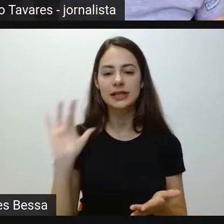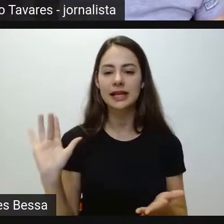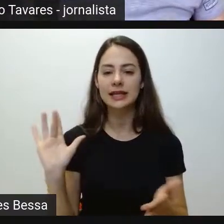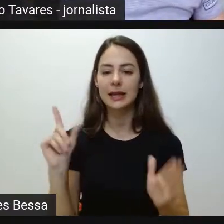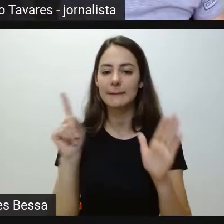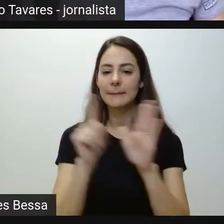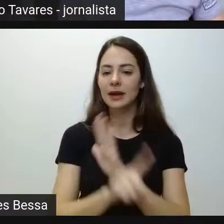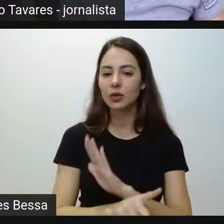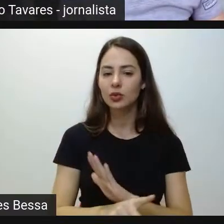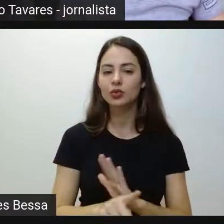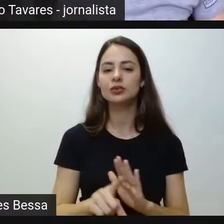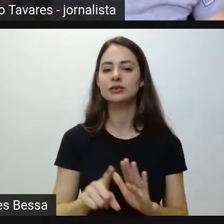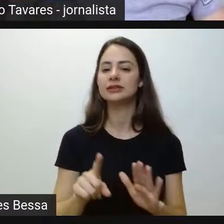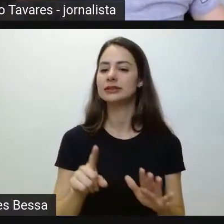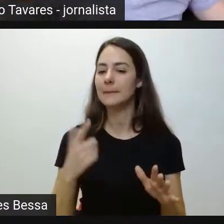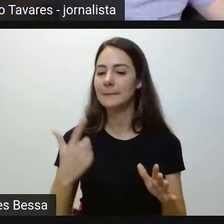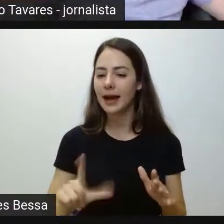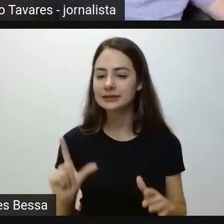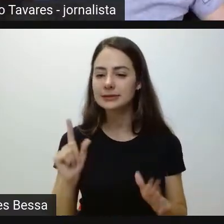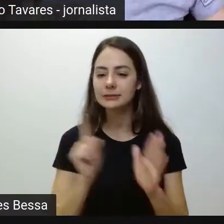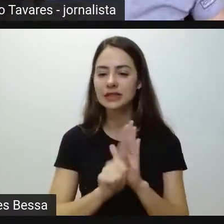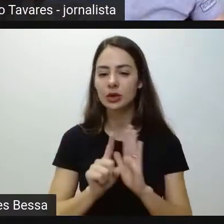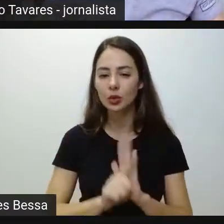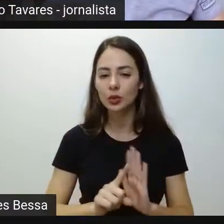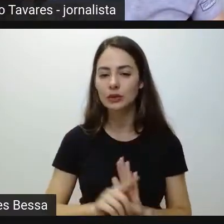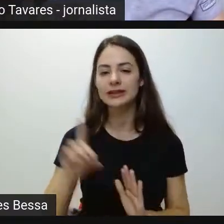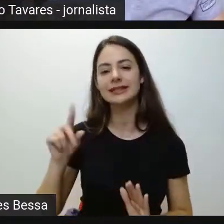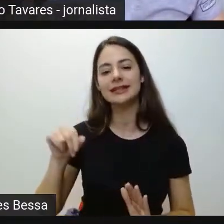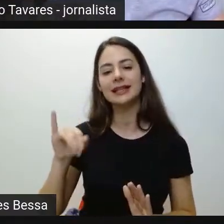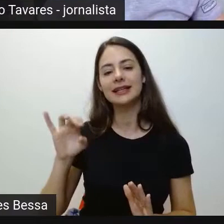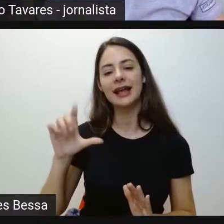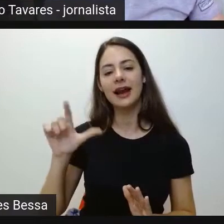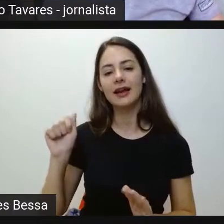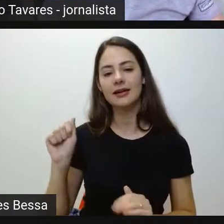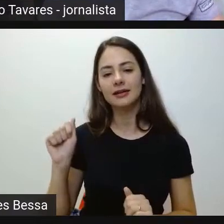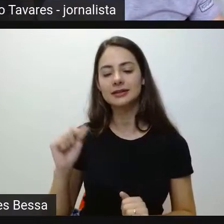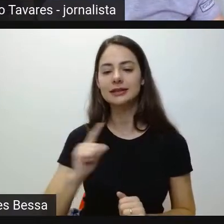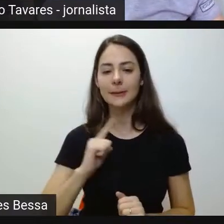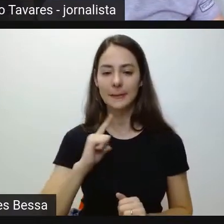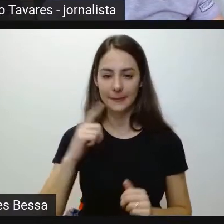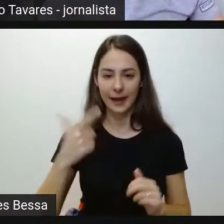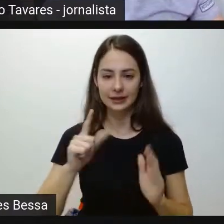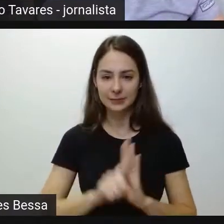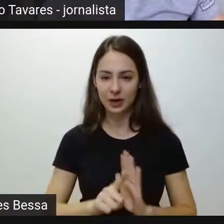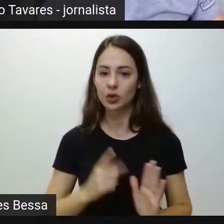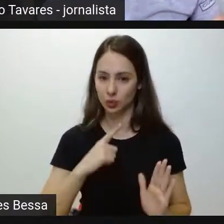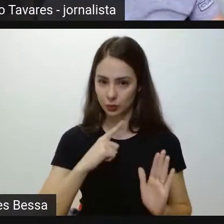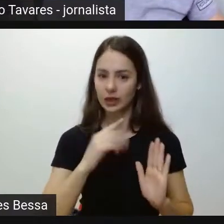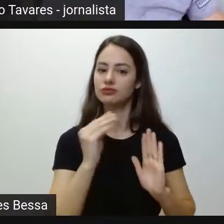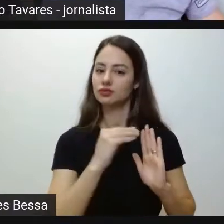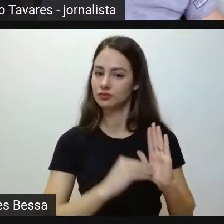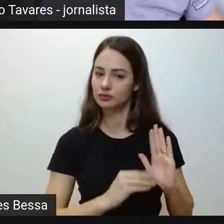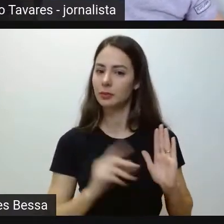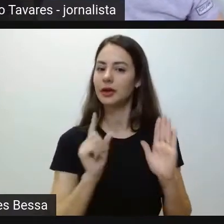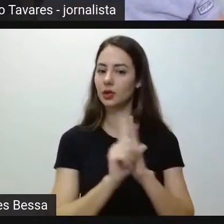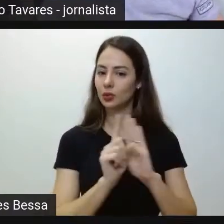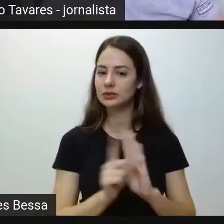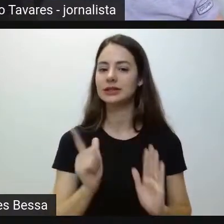pergunta que a Daniela reservou, tem, não tem, Daniela, como é que está aí? Porque eu tenho algumas aqui, daqui, minhas.